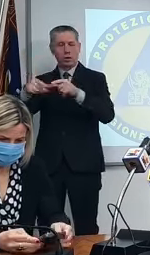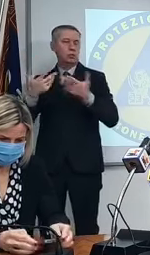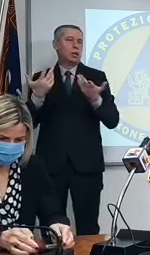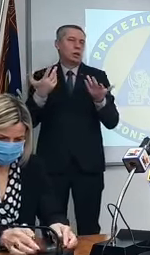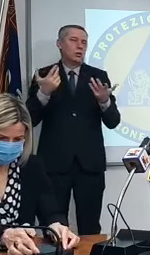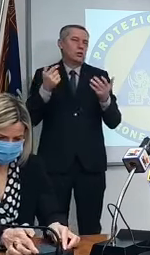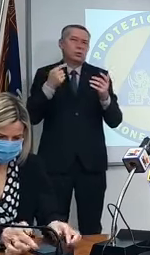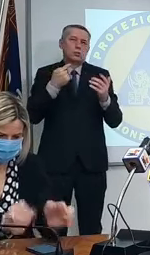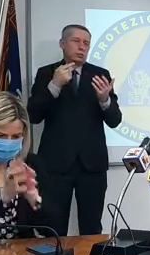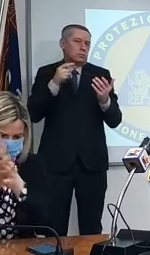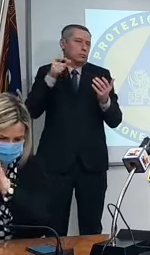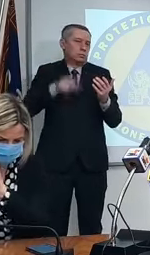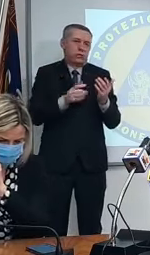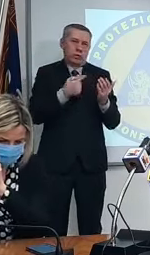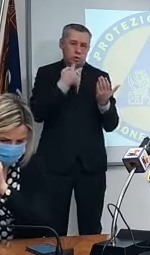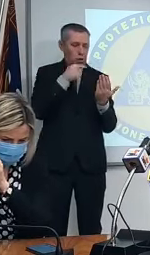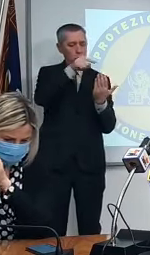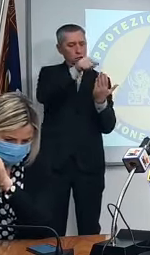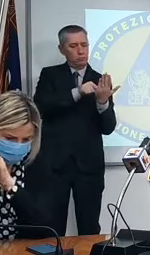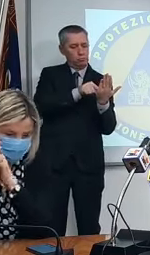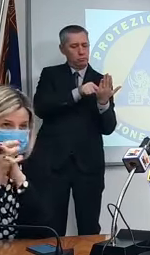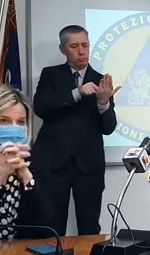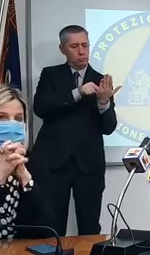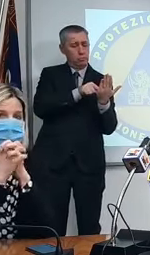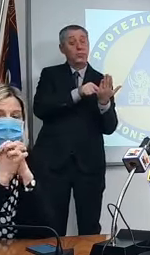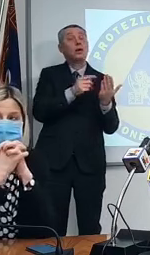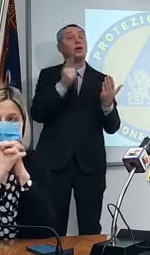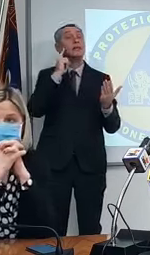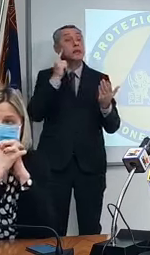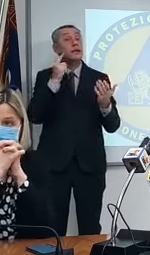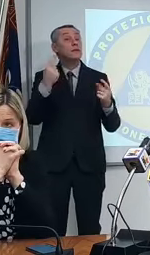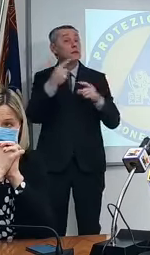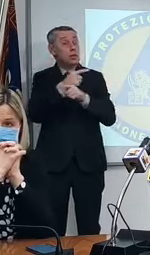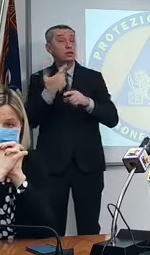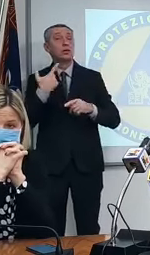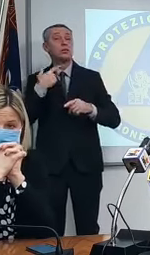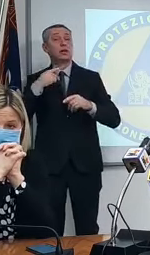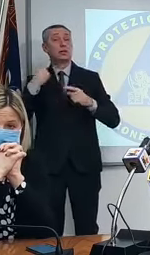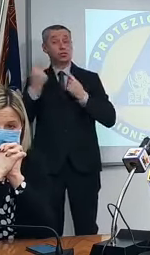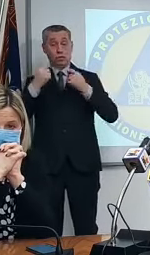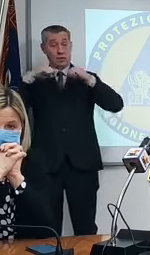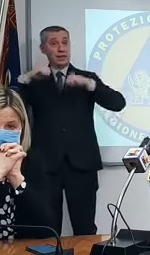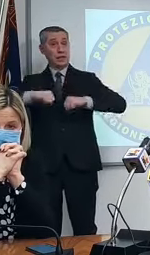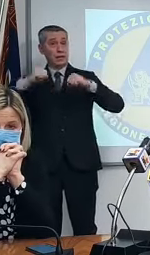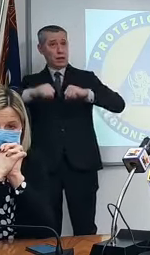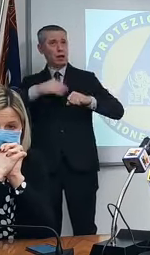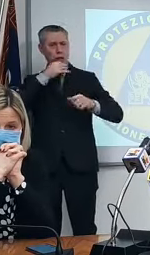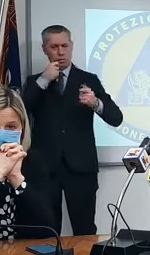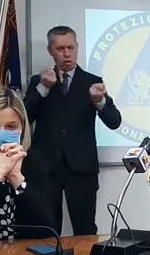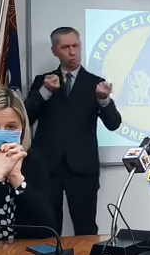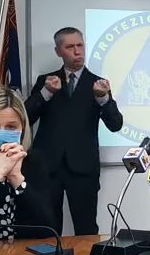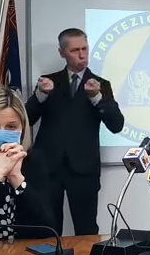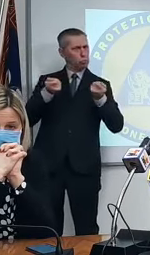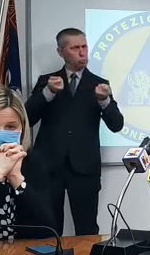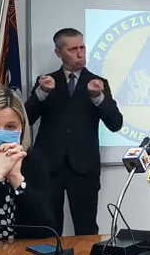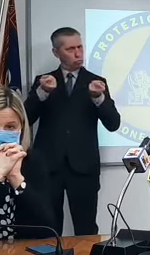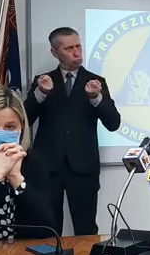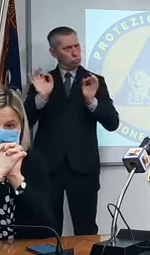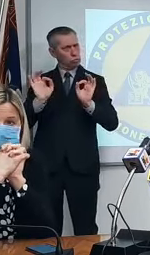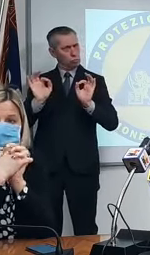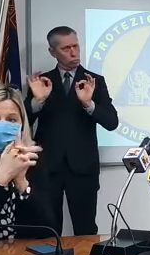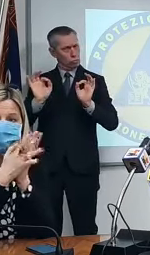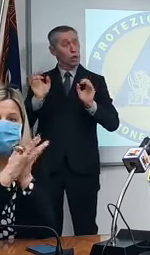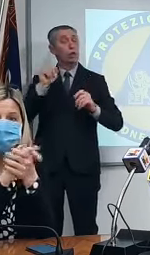dall'altro è vero che se da un lato c'è una pressione sanitaria che gestiamo dall'altro è altrettanto vero che c'è un problema